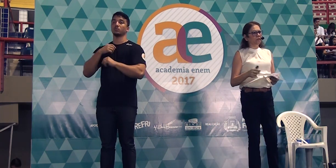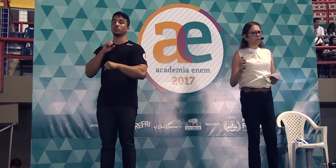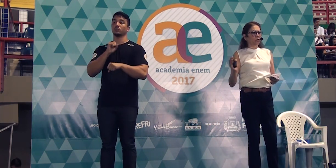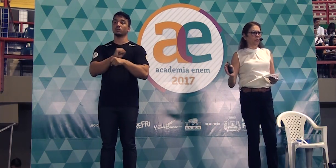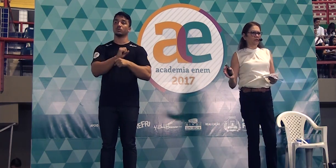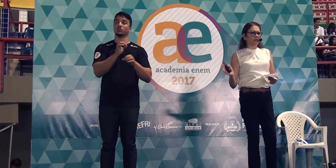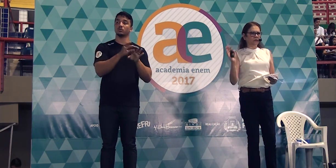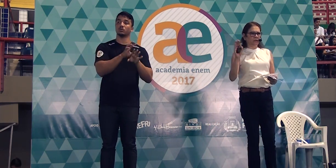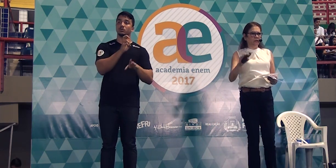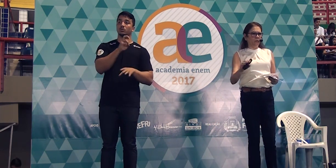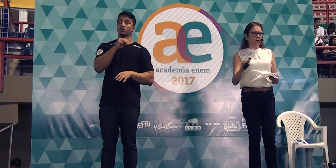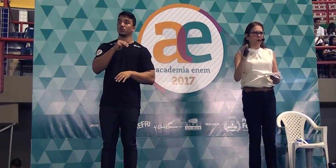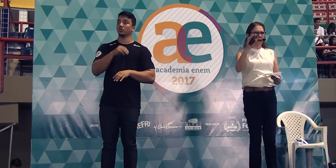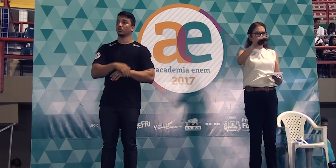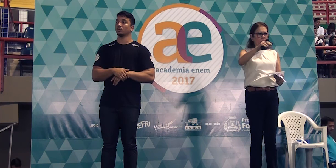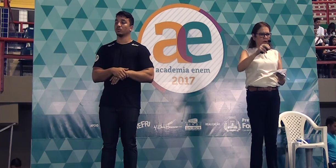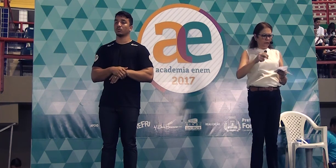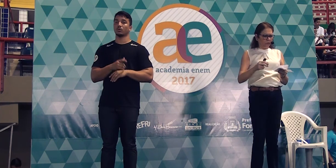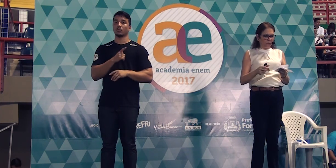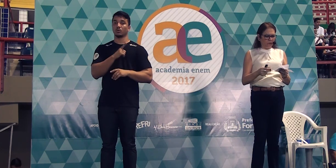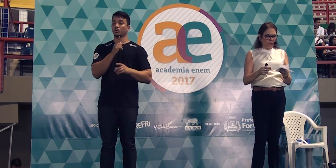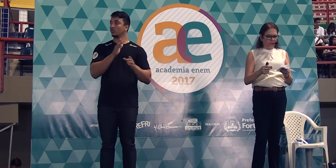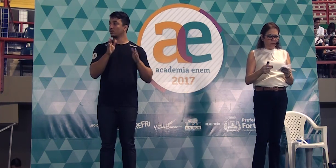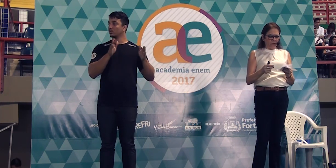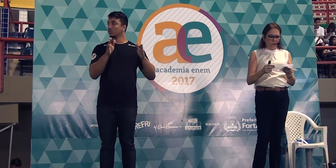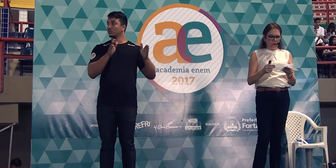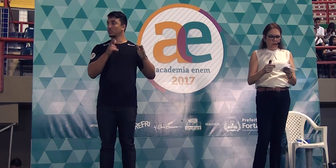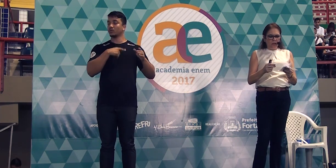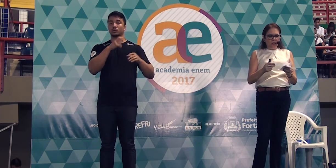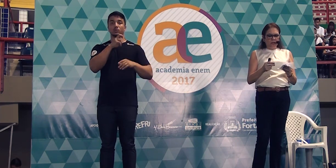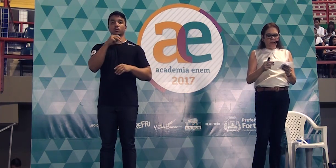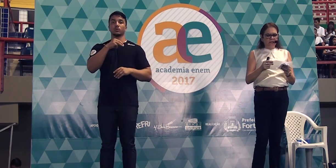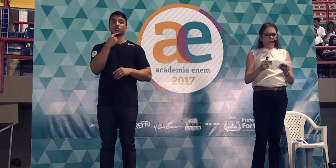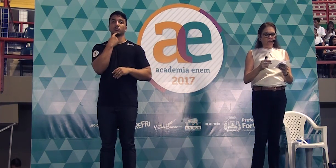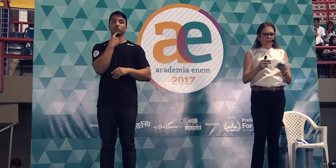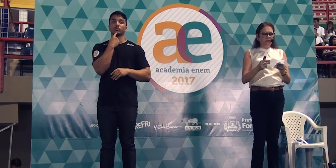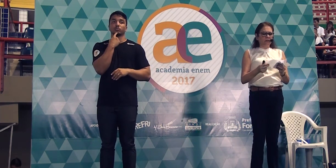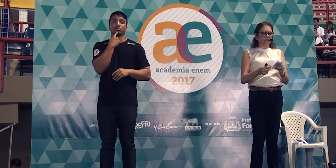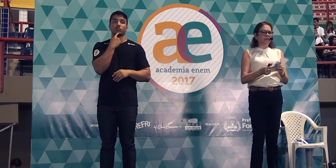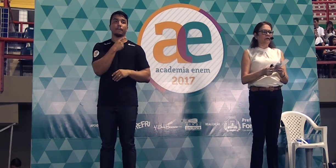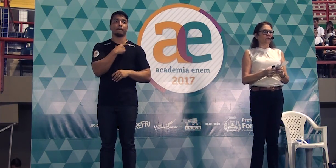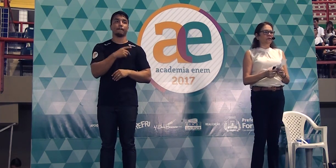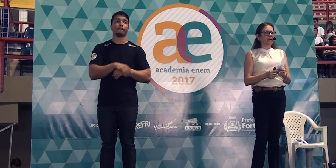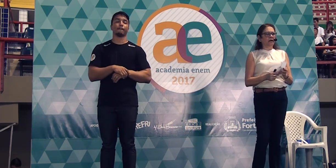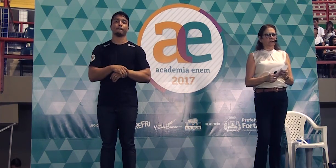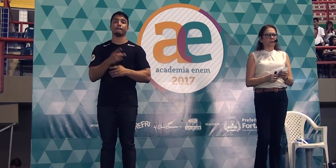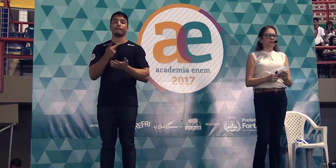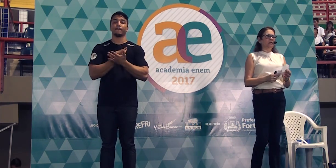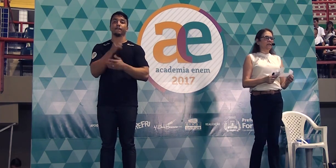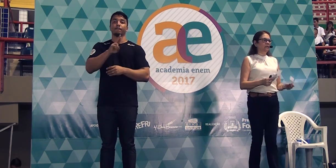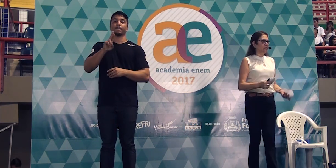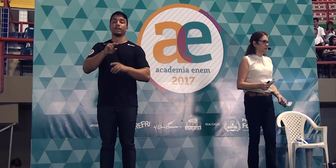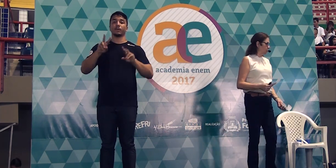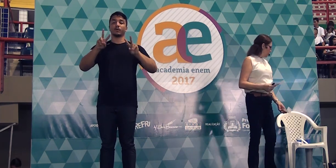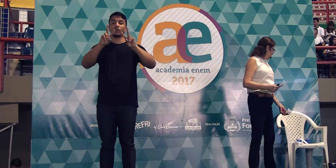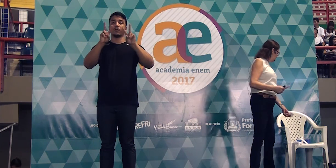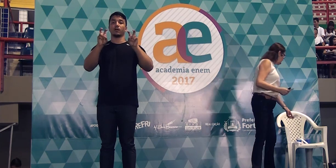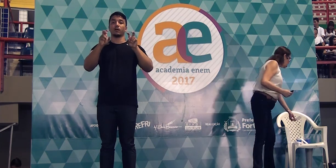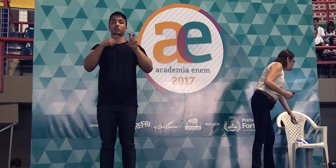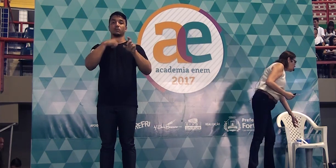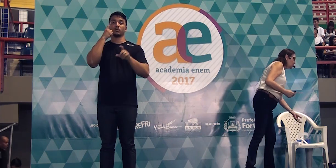cinco minutos que eles têm um aviso entre o meu horário e o horário do próximo professor em que situação se deve usar aspas nas